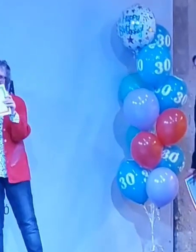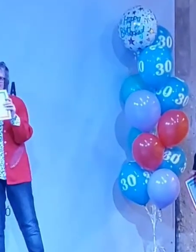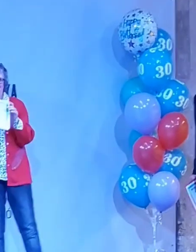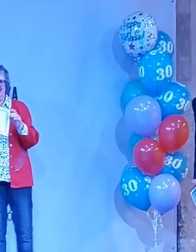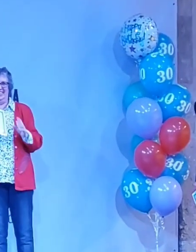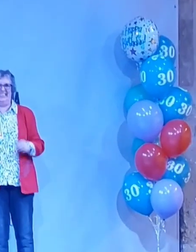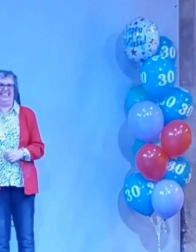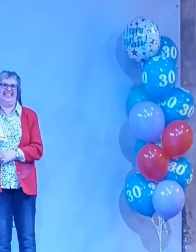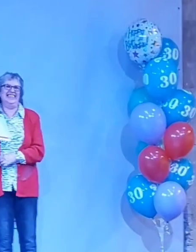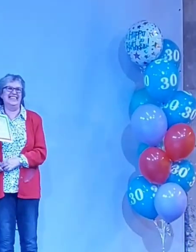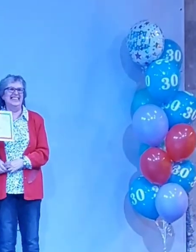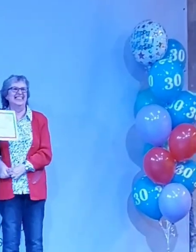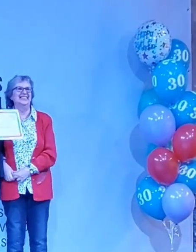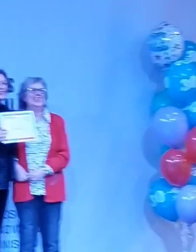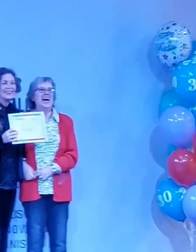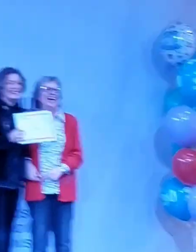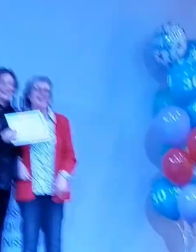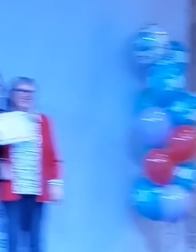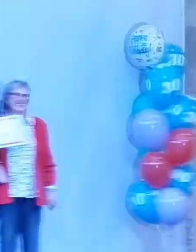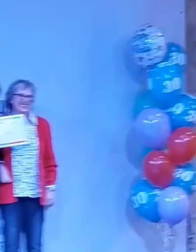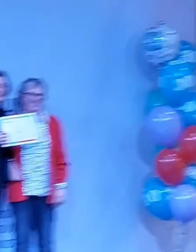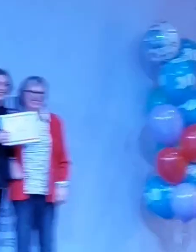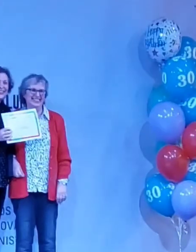Hola, quantos?